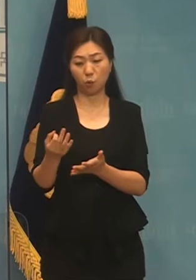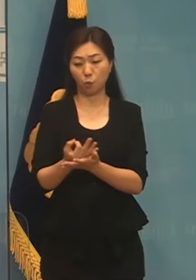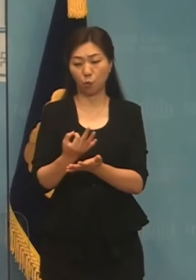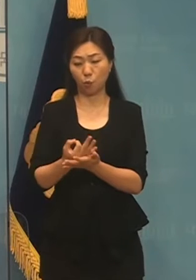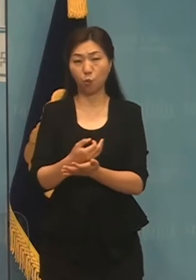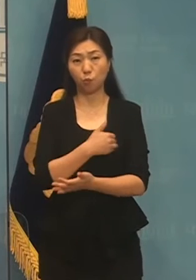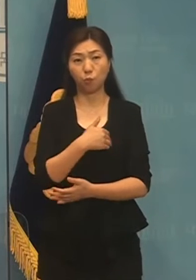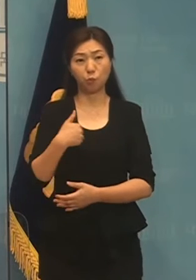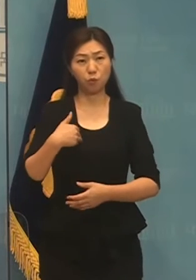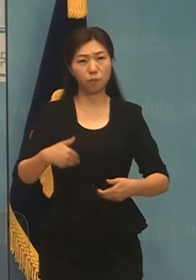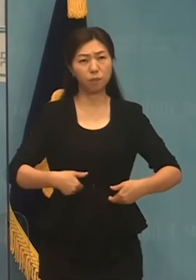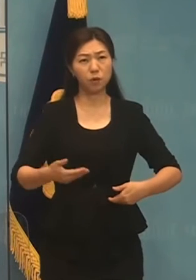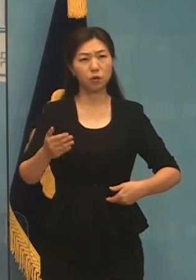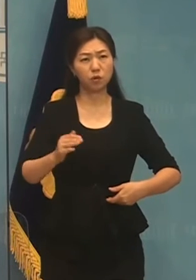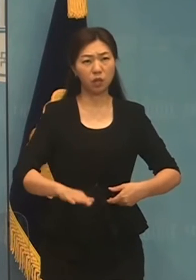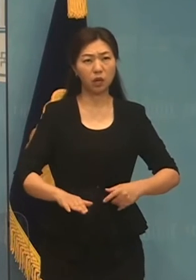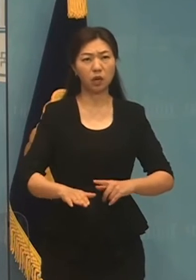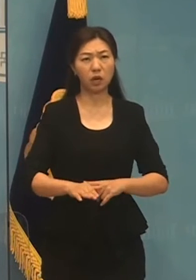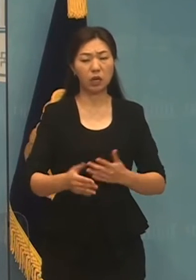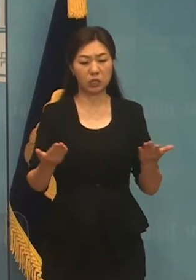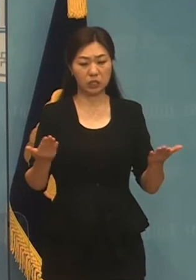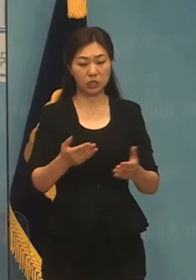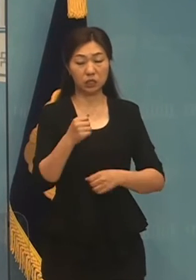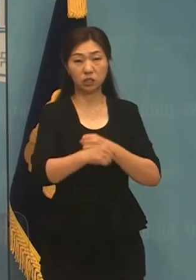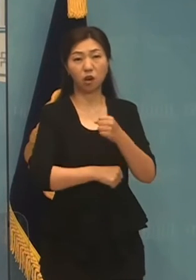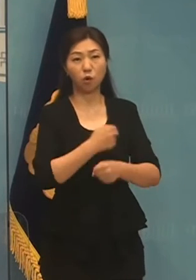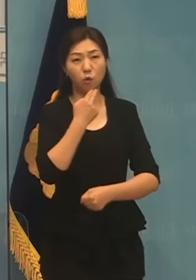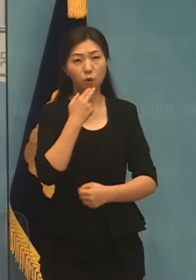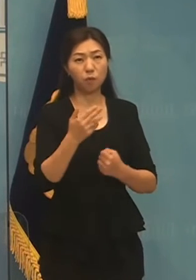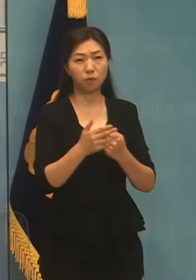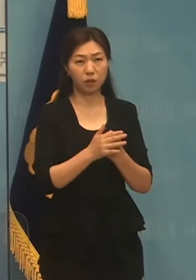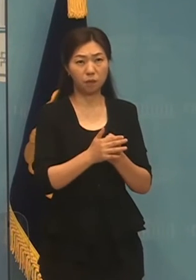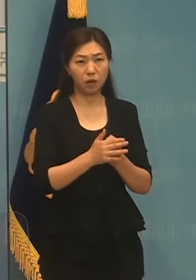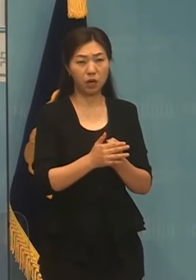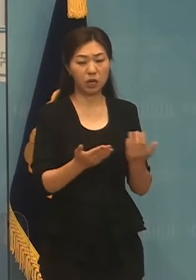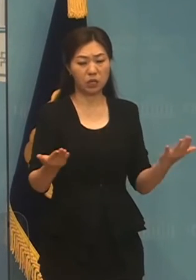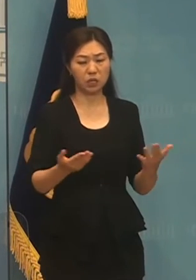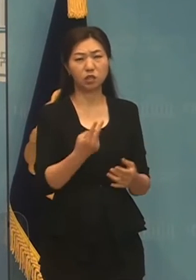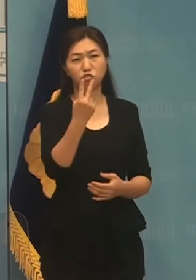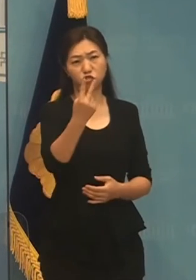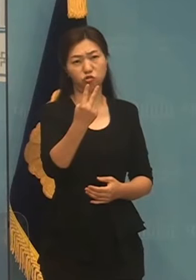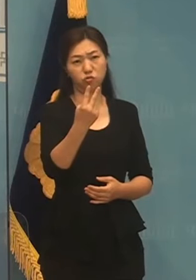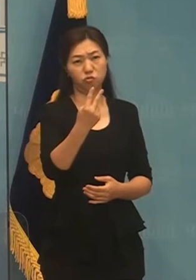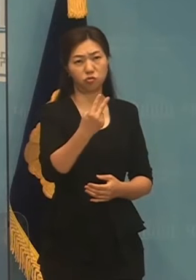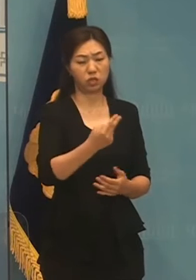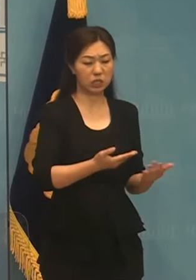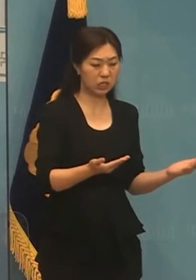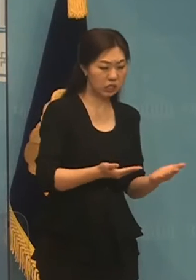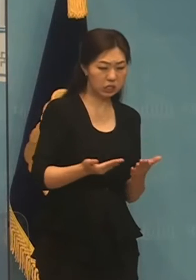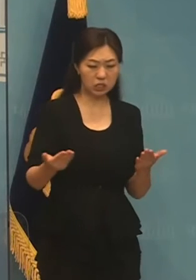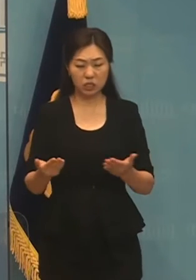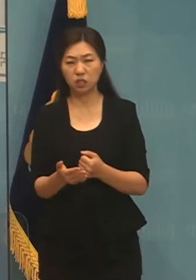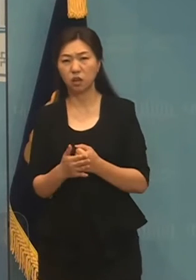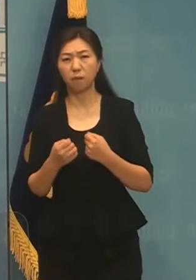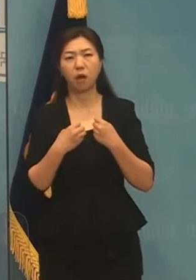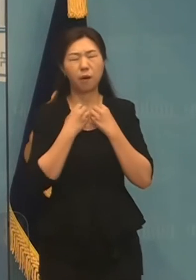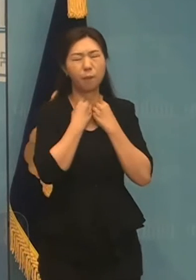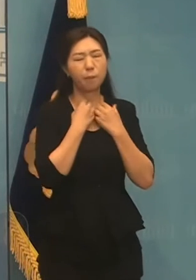자유도 없어서 투자를 믿으나 생코피가 쏟아집니다. 노동자들은